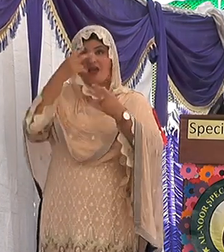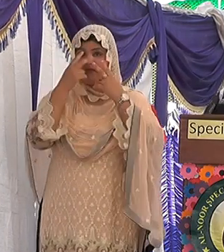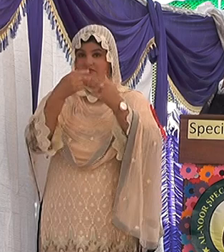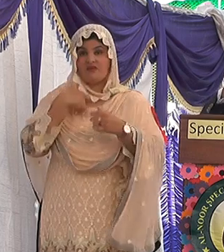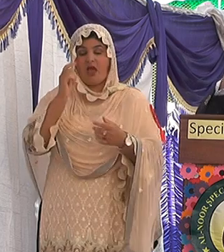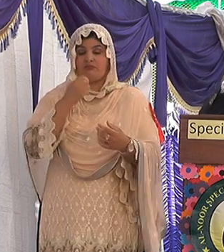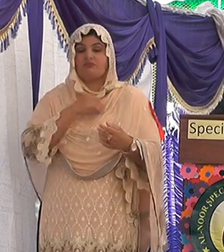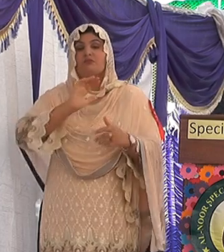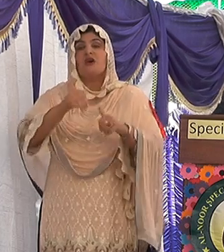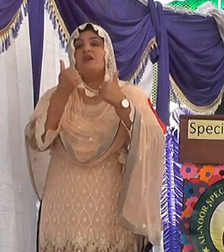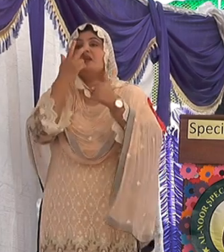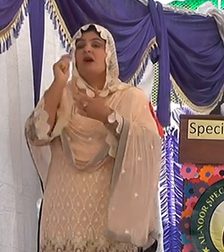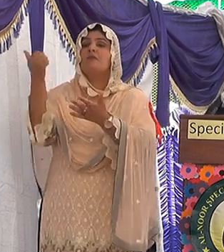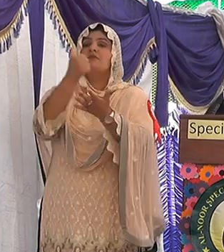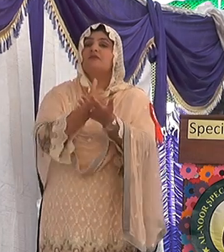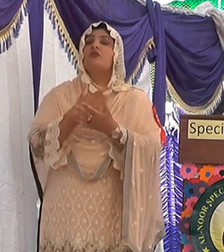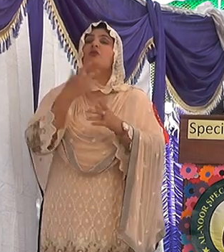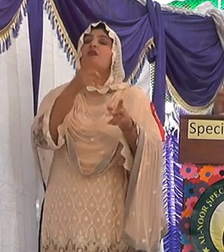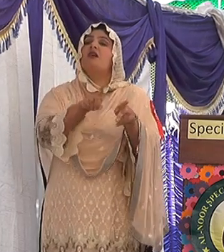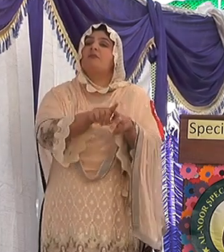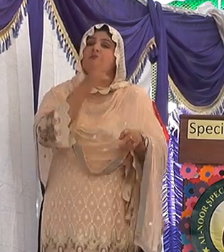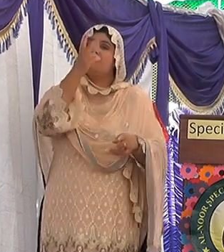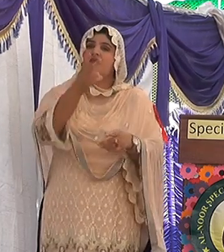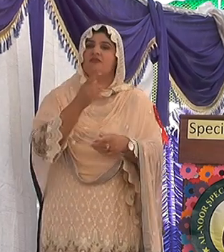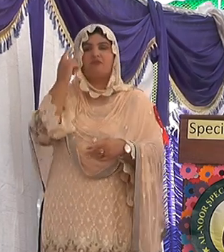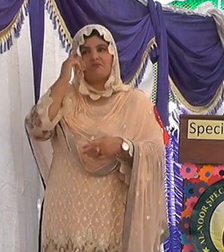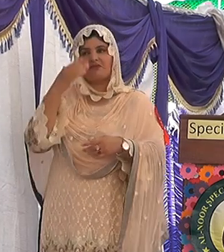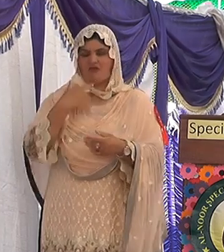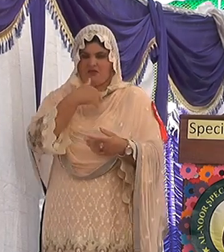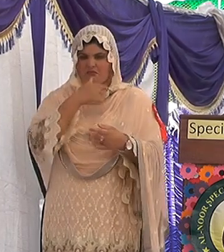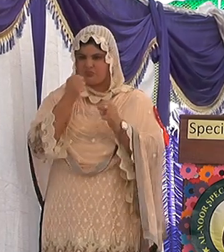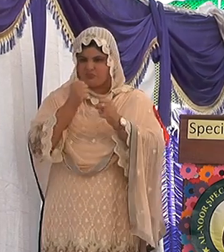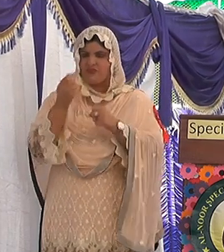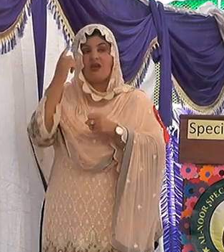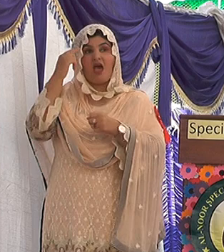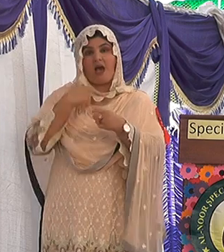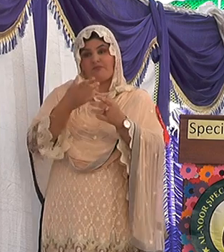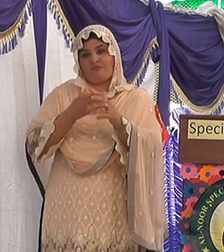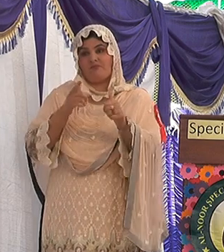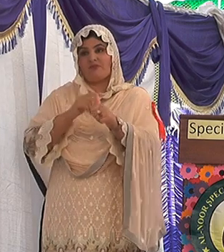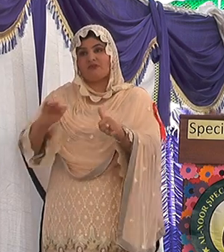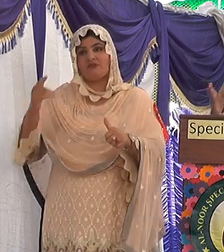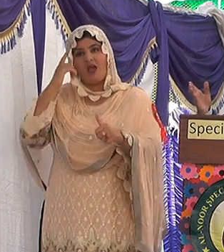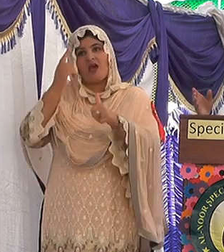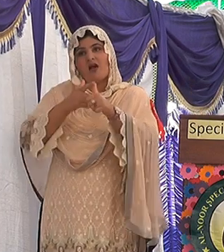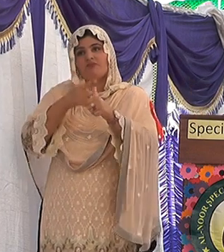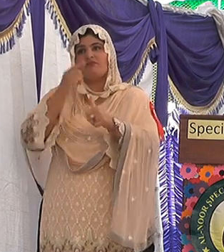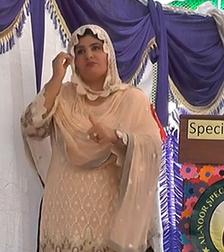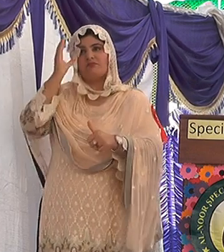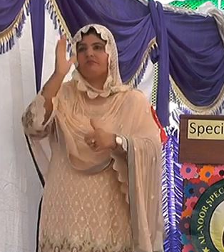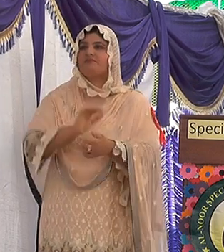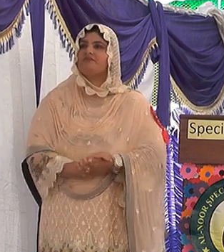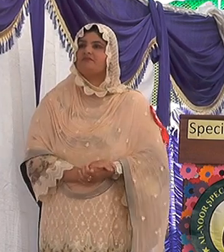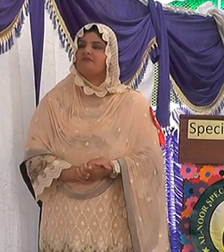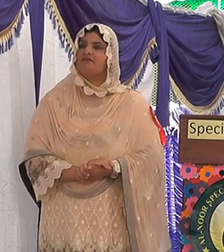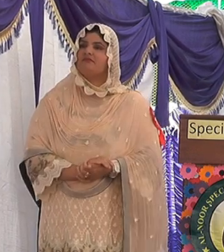ان کے اندر وہ کون سی سپیشلیٹی ہے وہ کون سی کوالیٹی ہے جو مجھ میں اور آپ میں نہیں ہے آپ کی سپیلچر